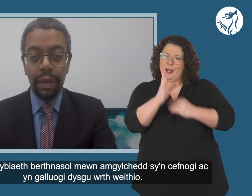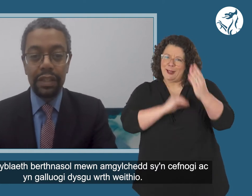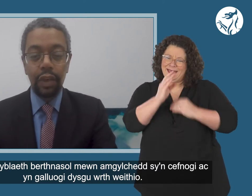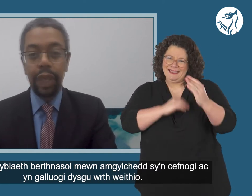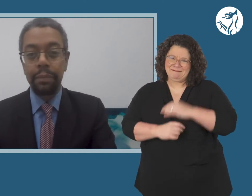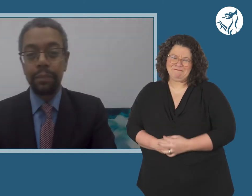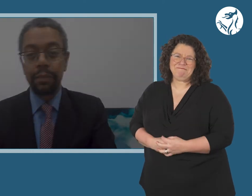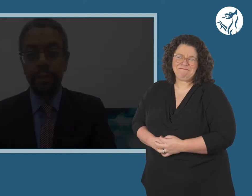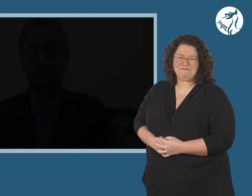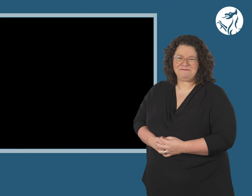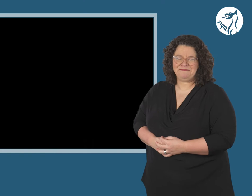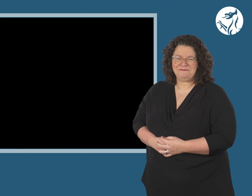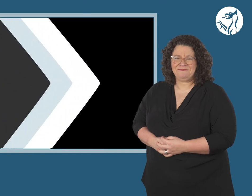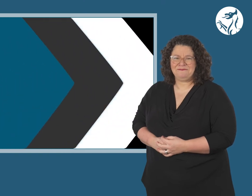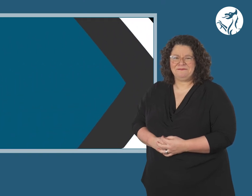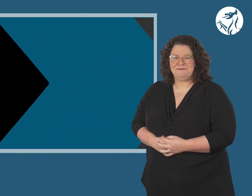work-based learning.